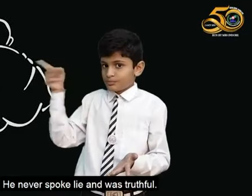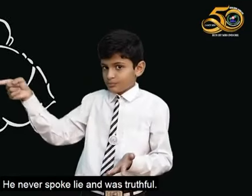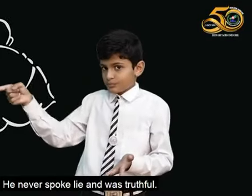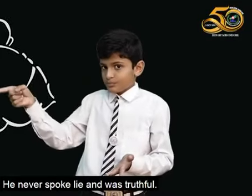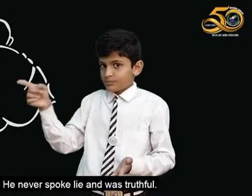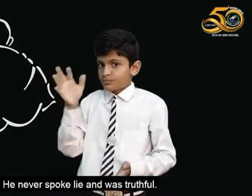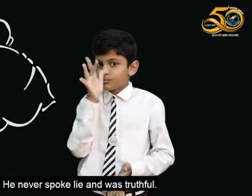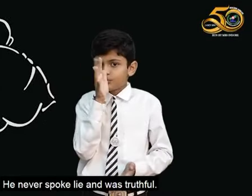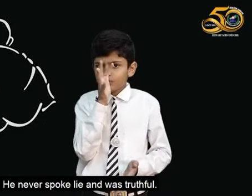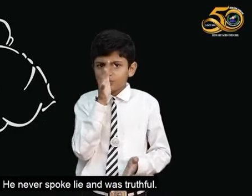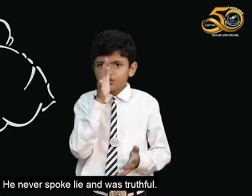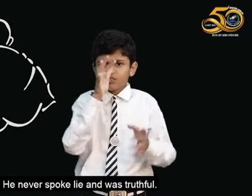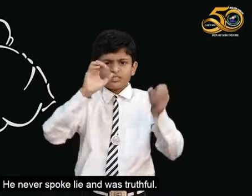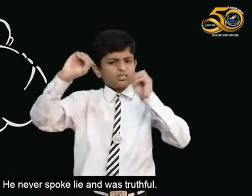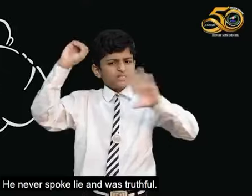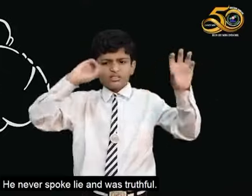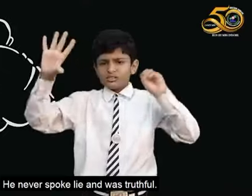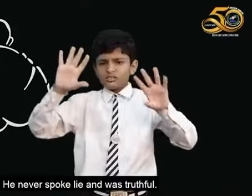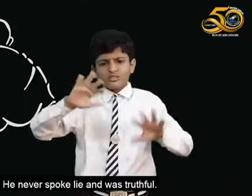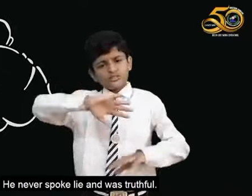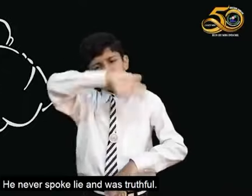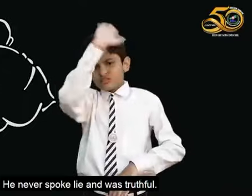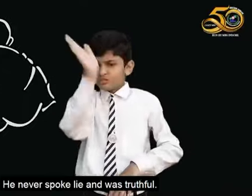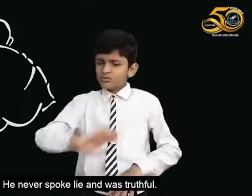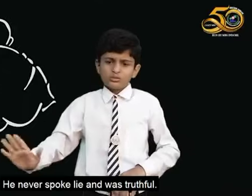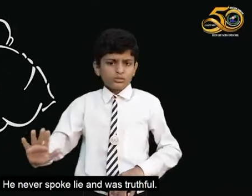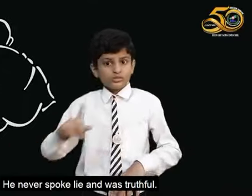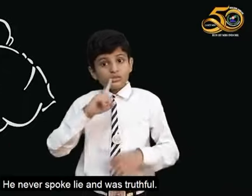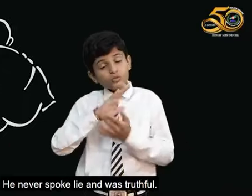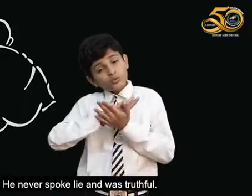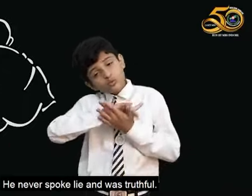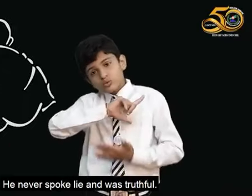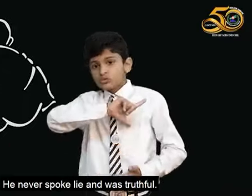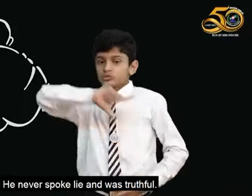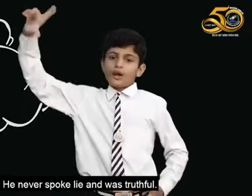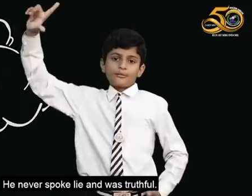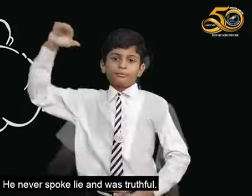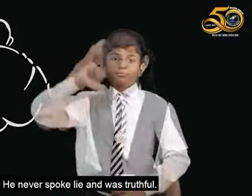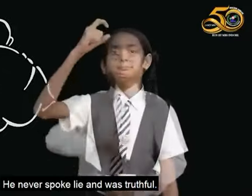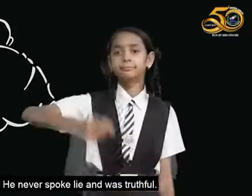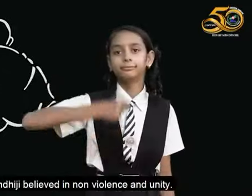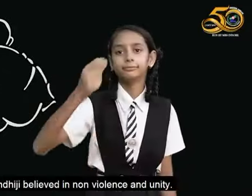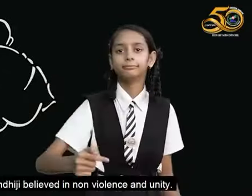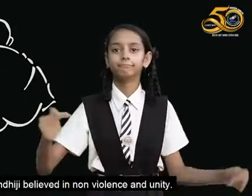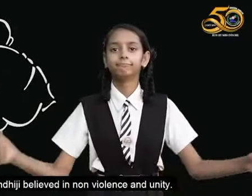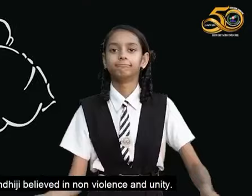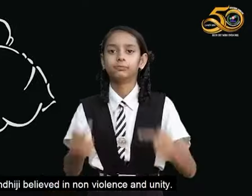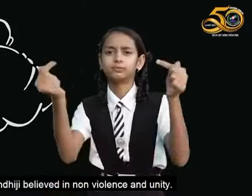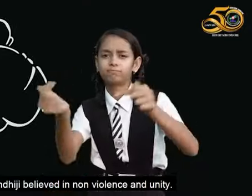कभी भी जूट नहीं बोलते थे तथा हमेशा सच्चाई बोलते थे गांधी जी कभी भी